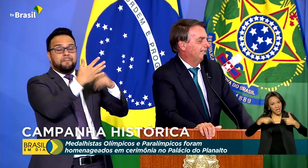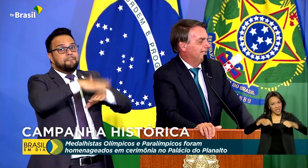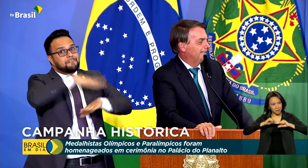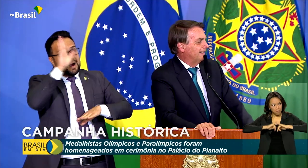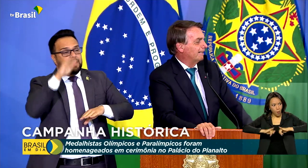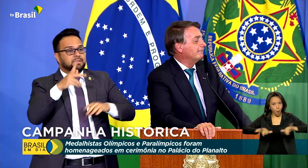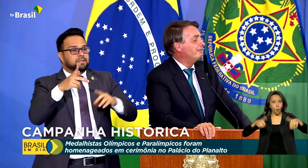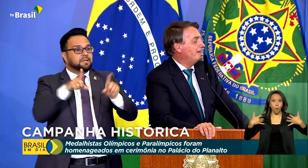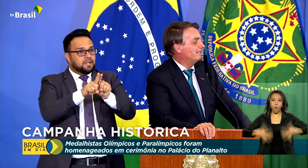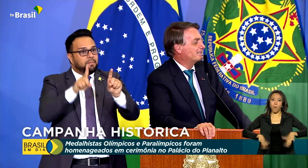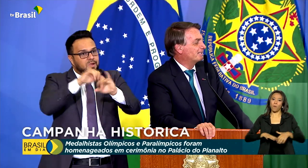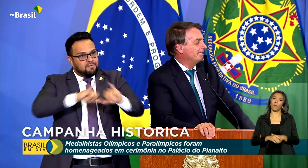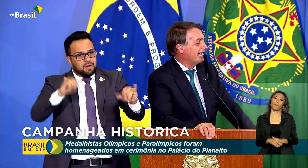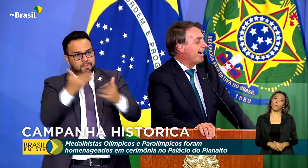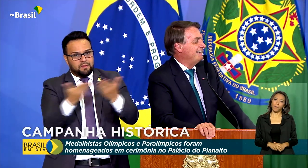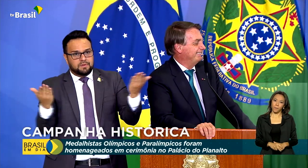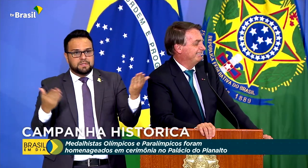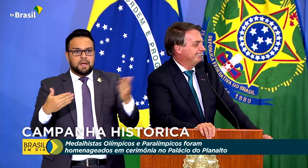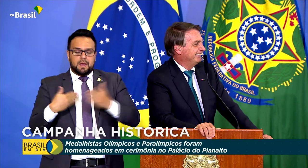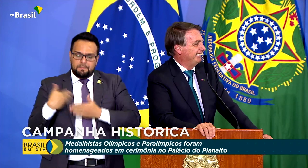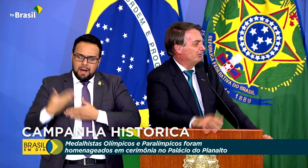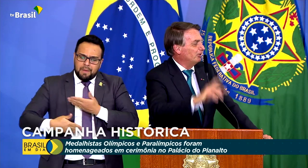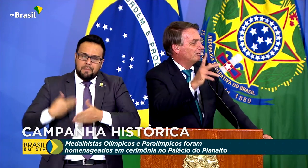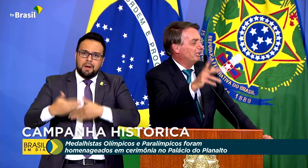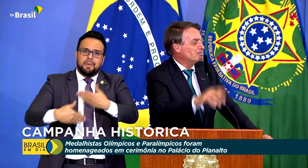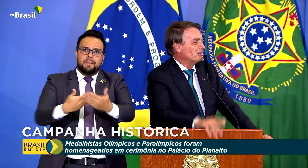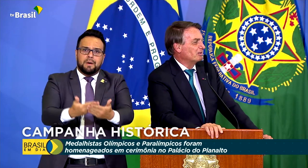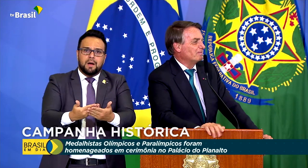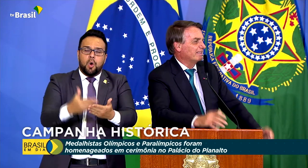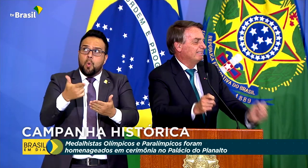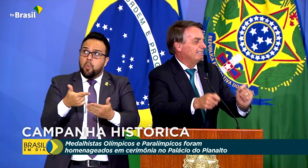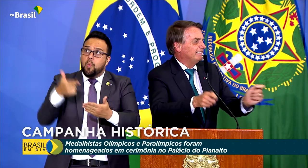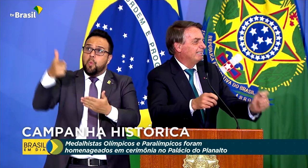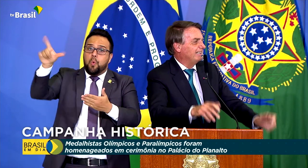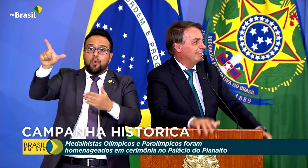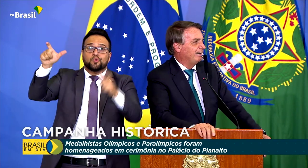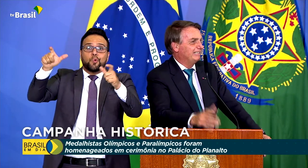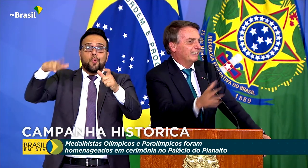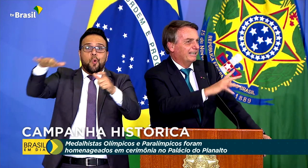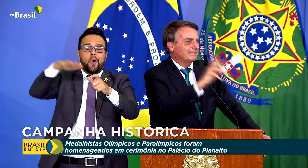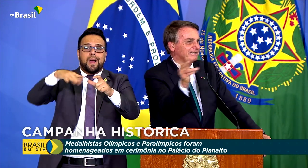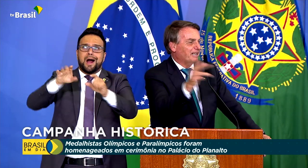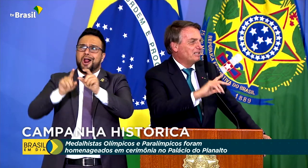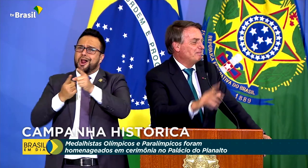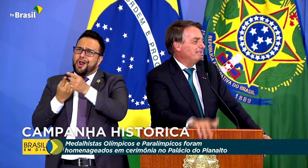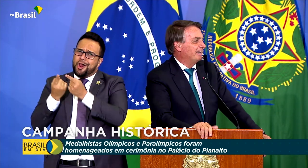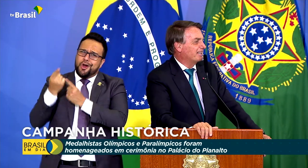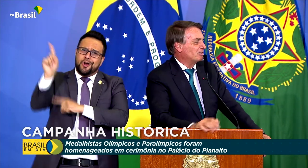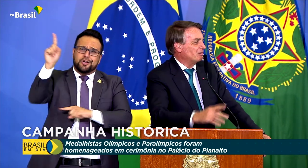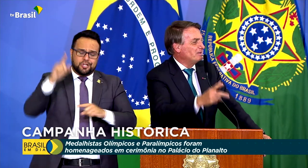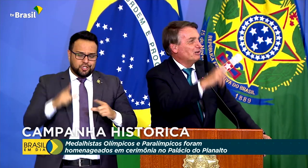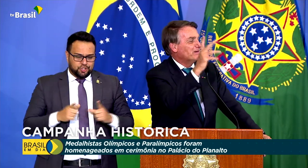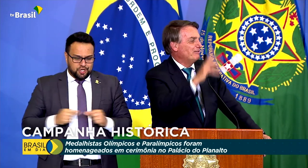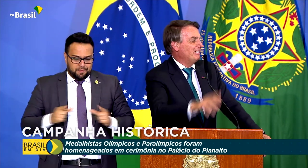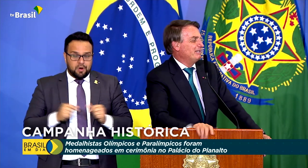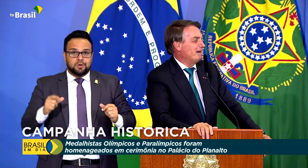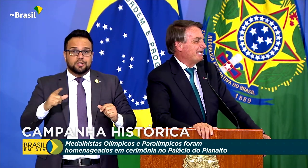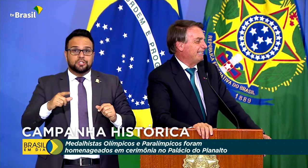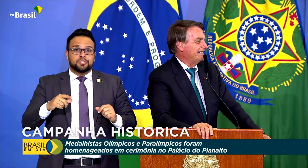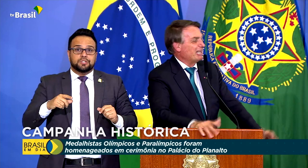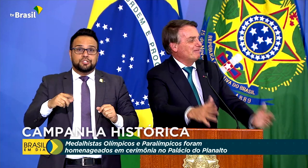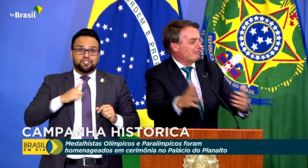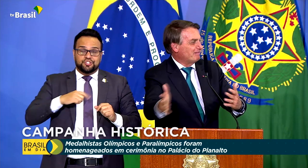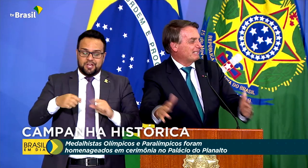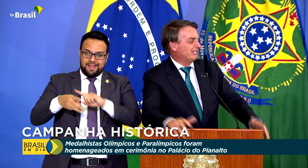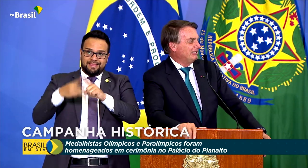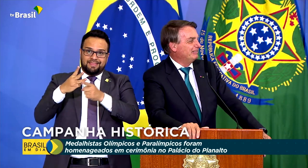históricas. Cada vez que lá, do outro lado do mundo, entre aquelas três bandeiras, subia uma verde e